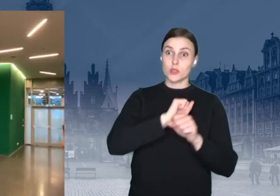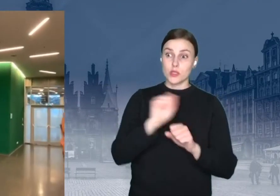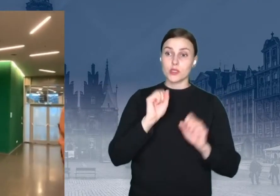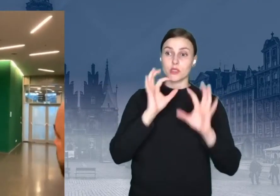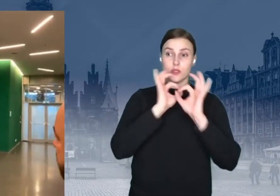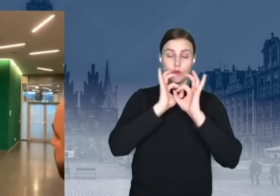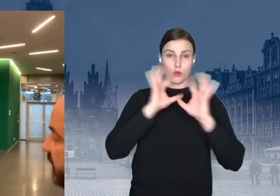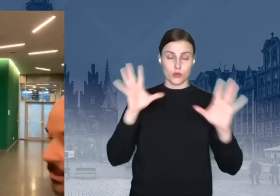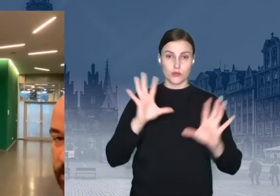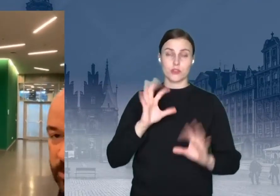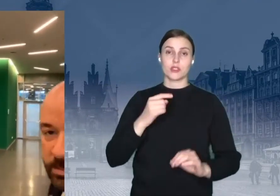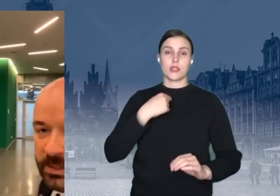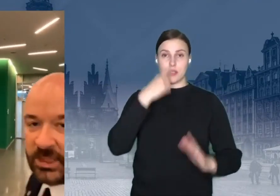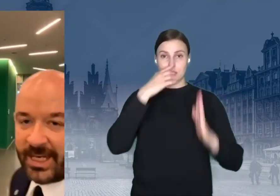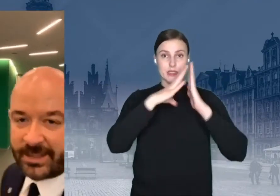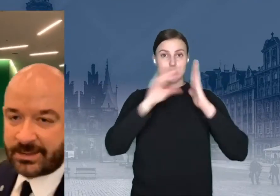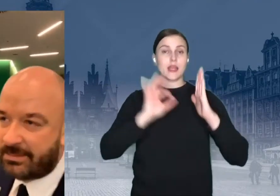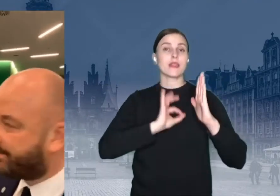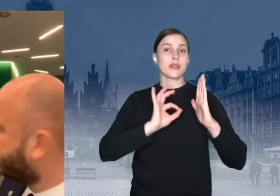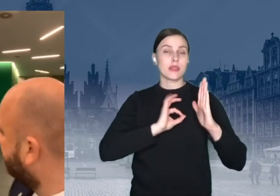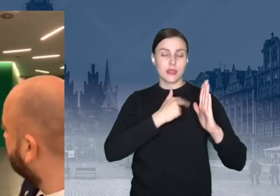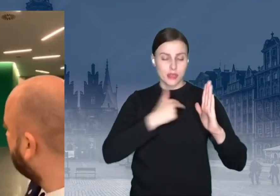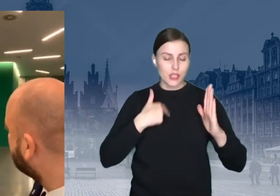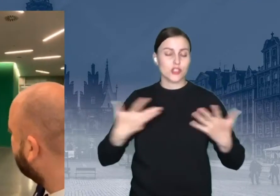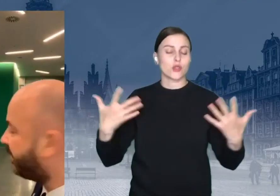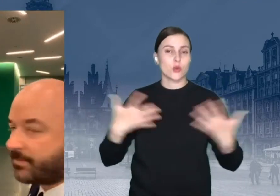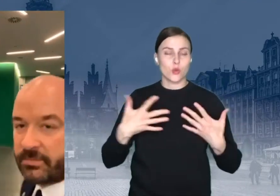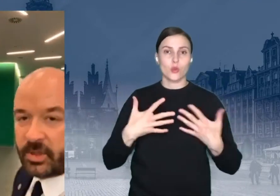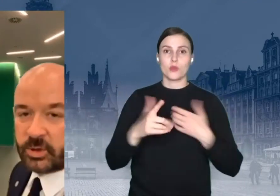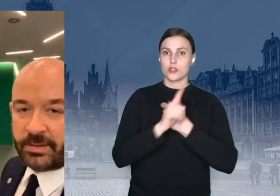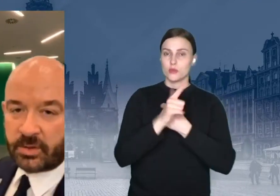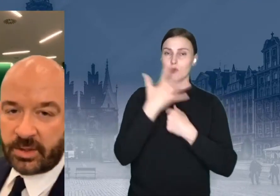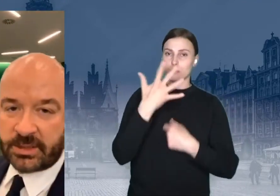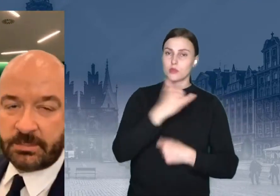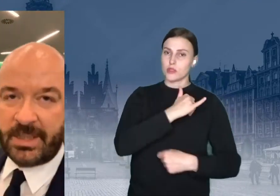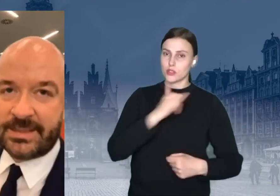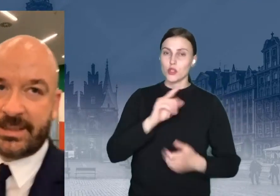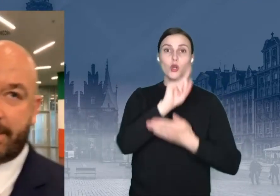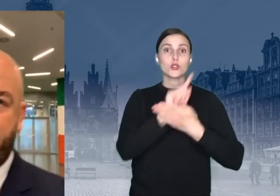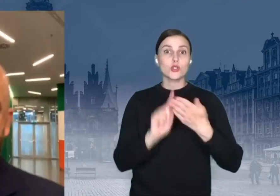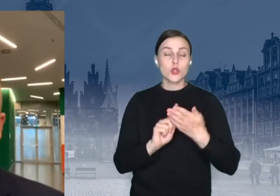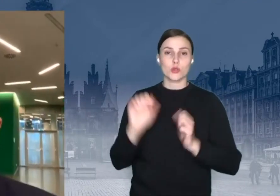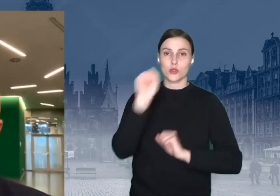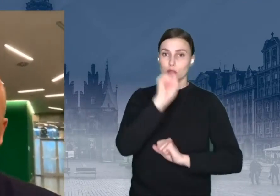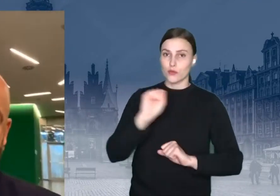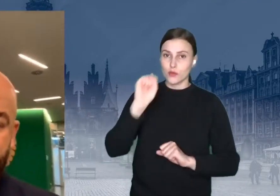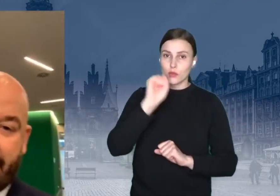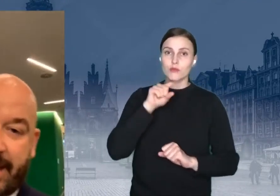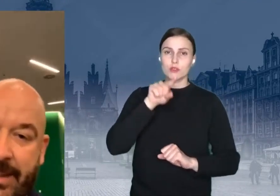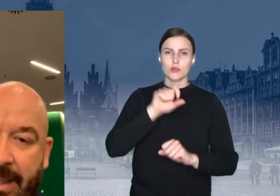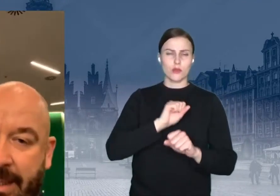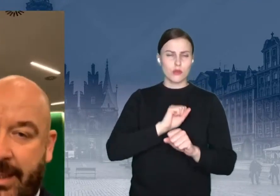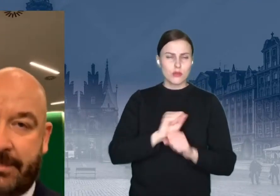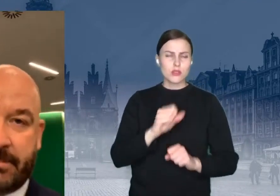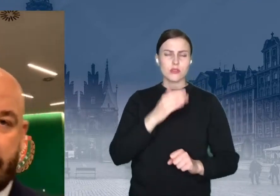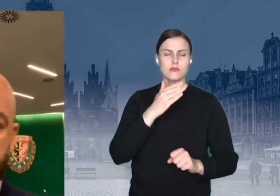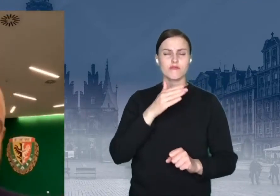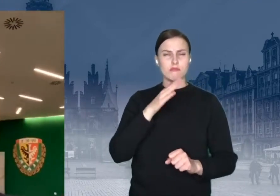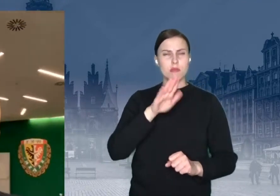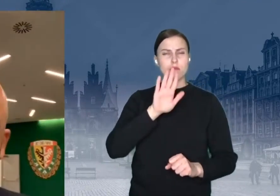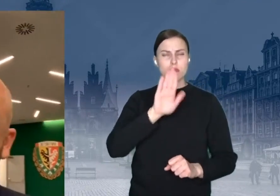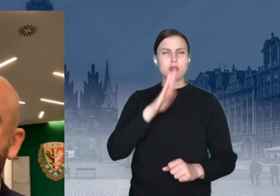naszego klubu 75 lat, Toska, Wrocław. To jest miejski brand, miejska marka,